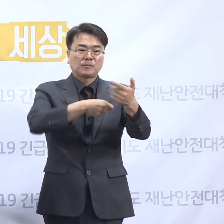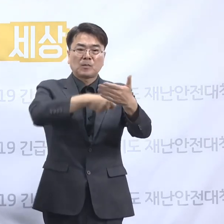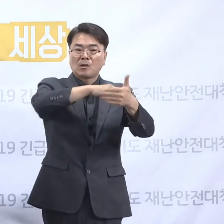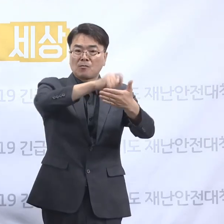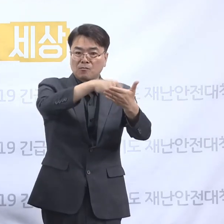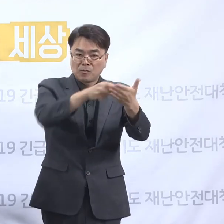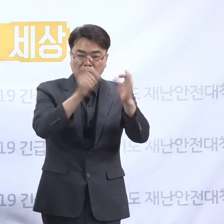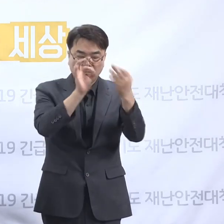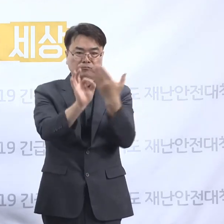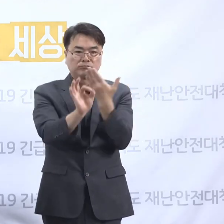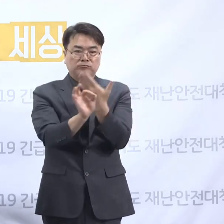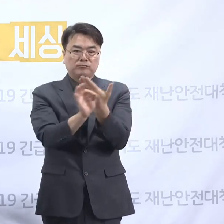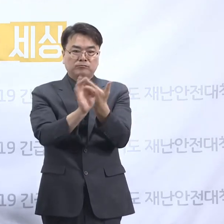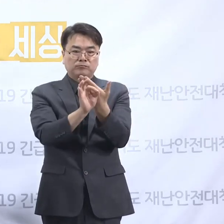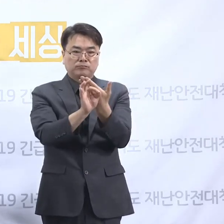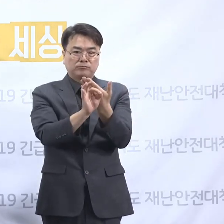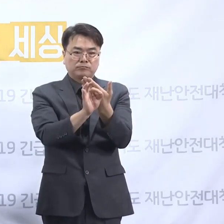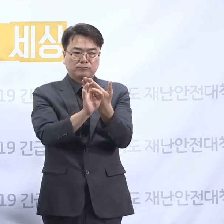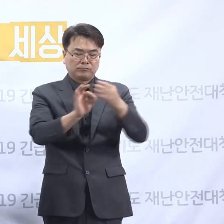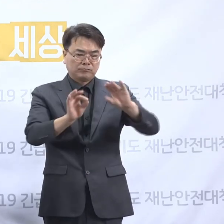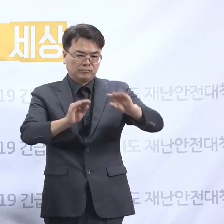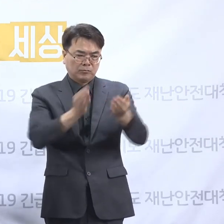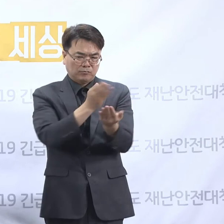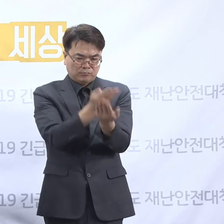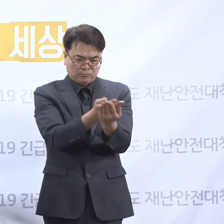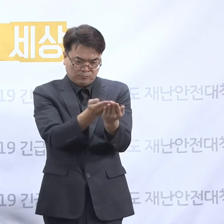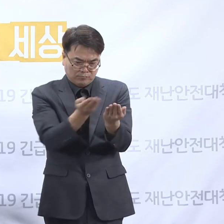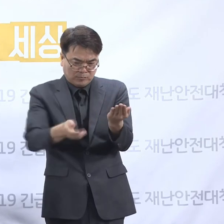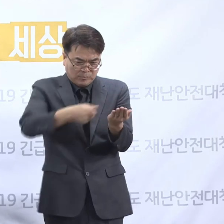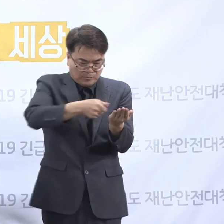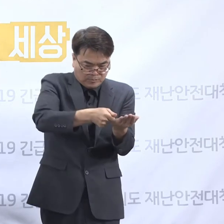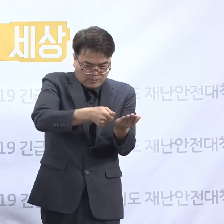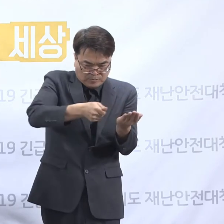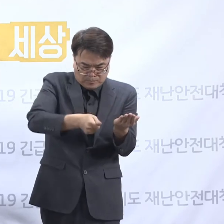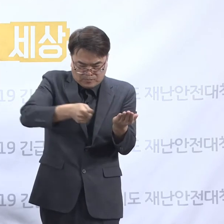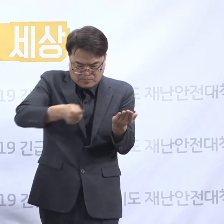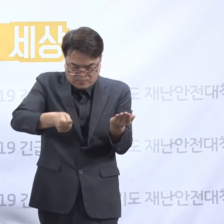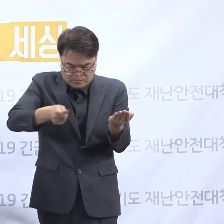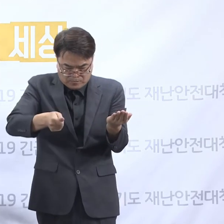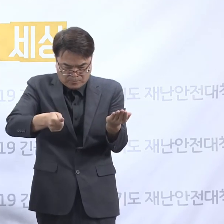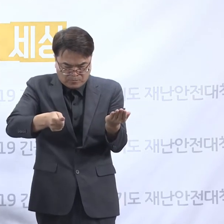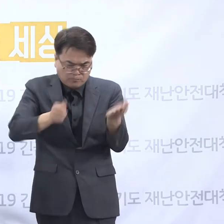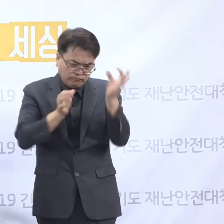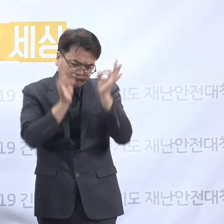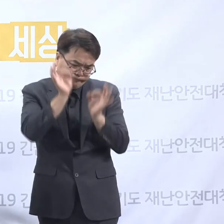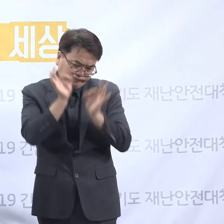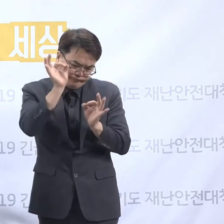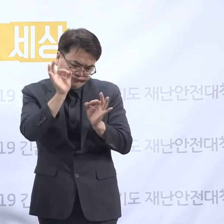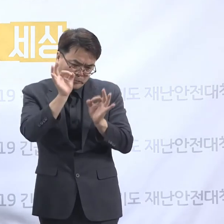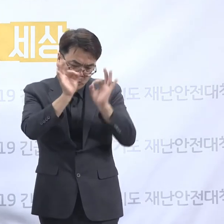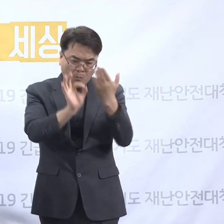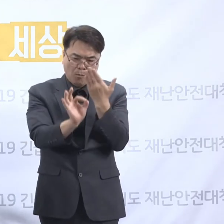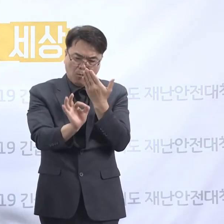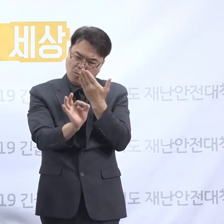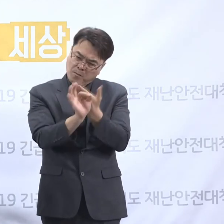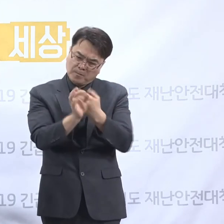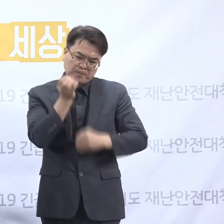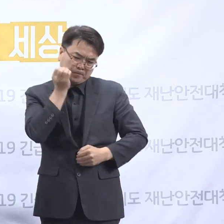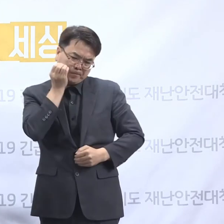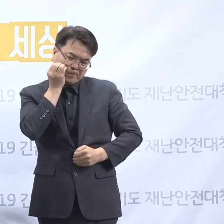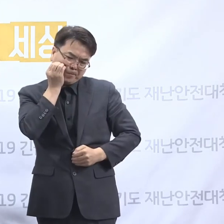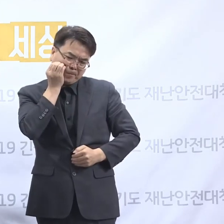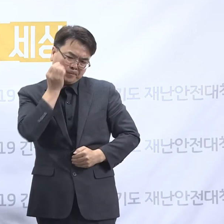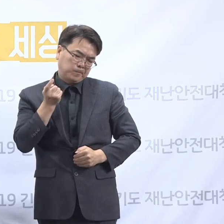간인이 어긋나는 등 회의록이 조작되었을 그런 혐의가 있는 부분도 발견이 되었습니다.